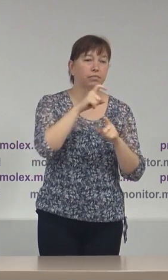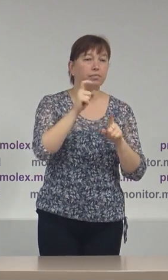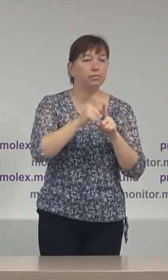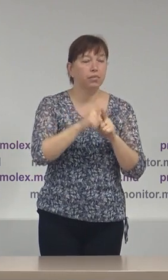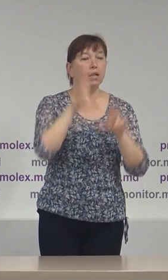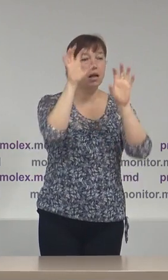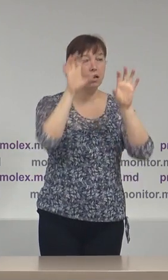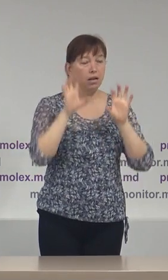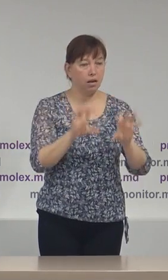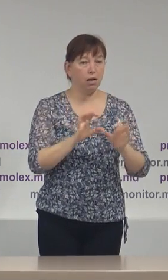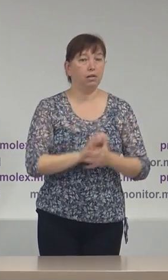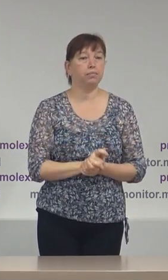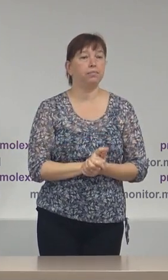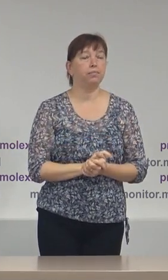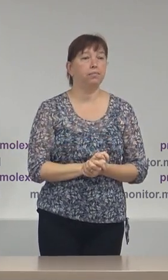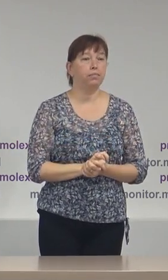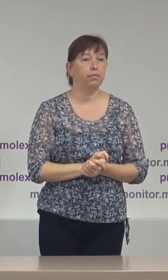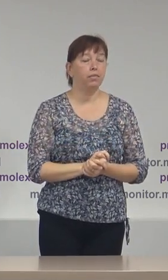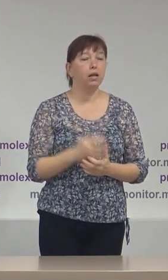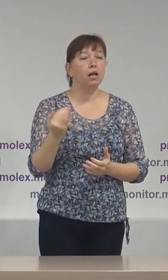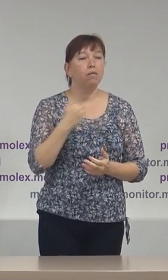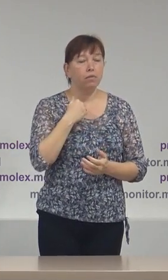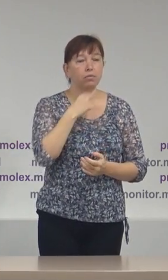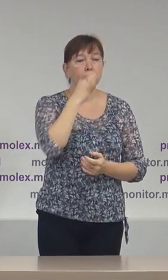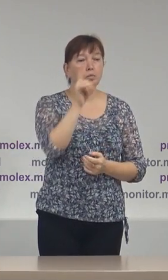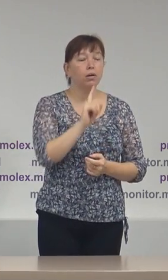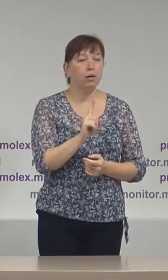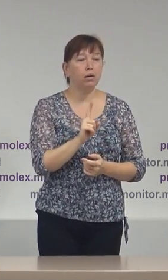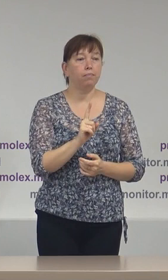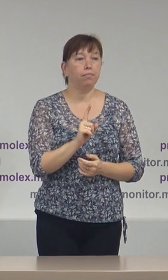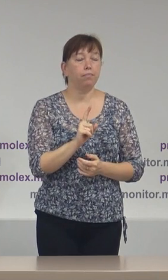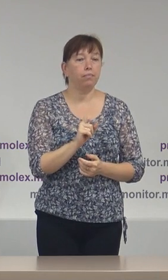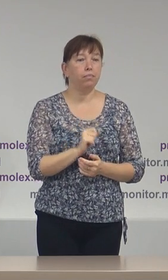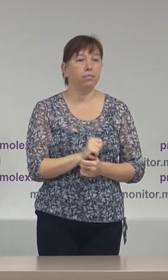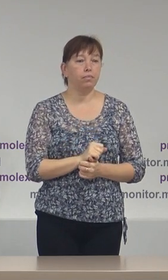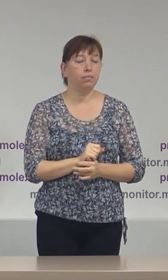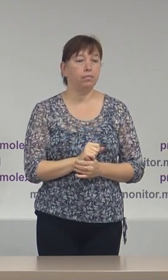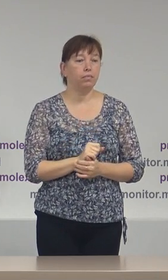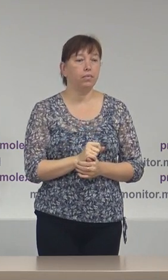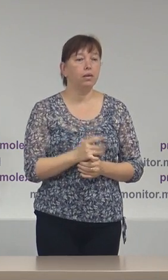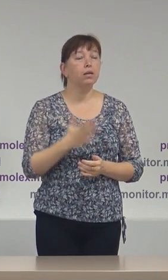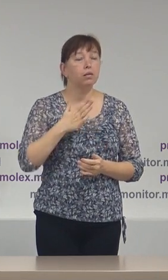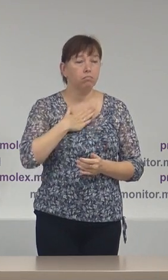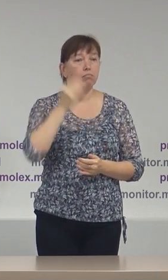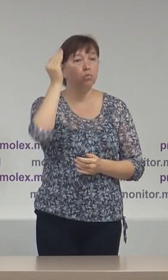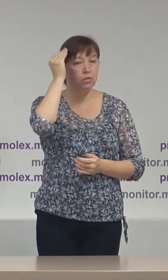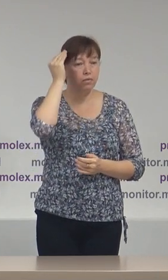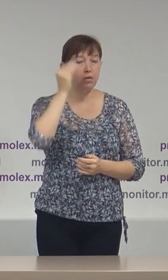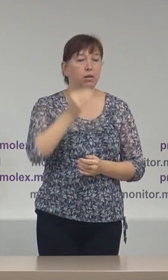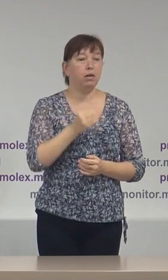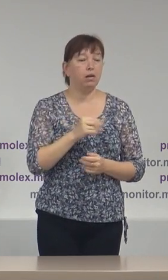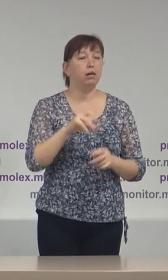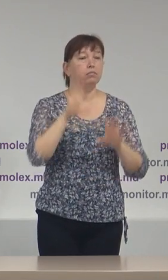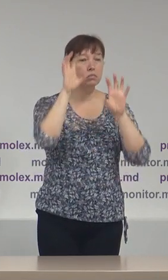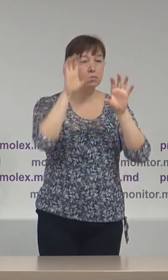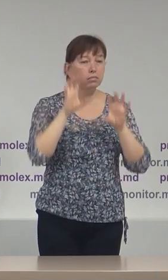Aici trebuie să subliniem faptul că, din punctul nostru de vedere, cadrul